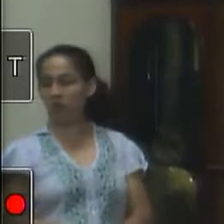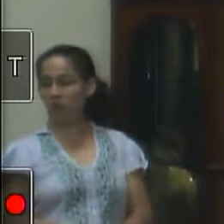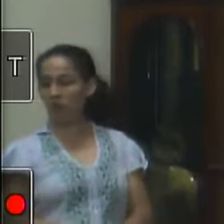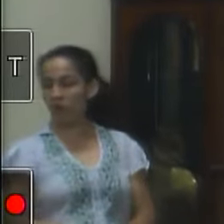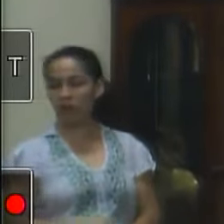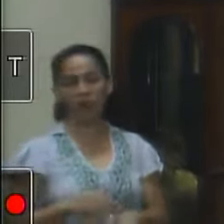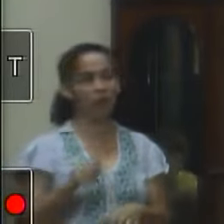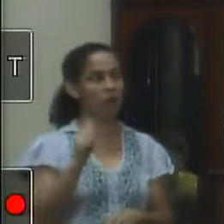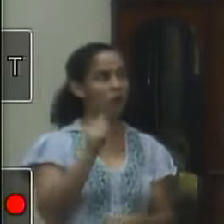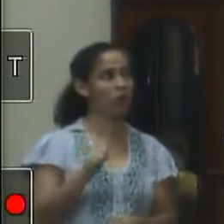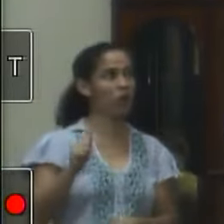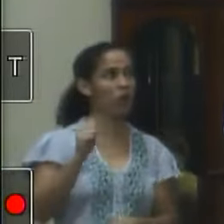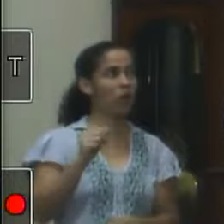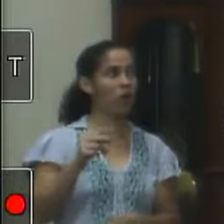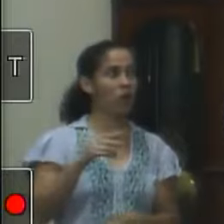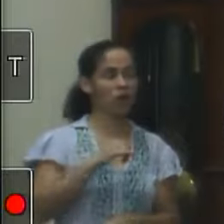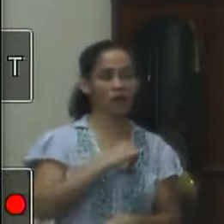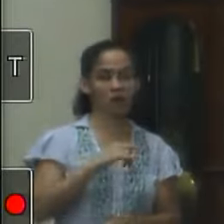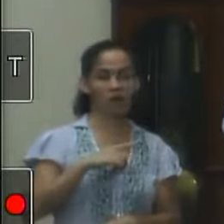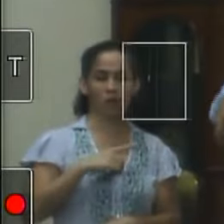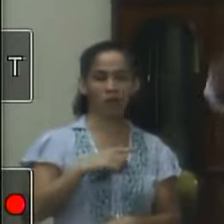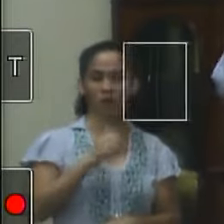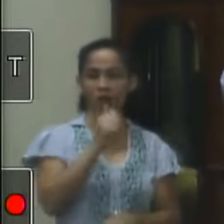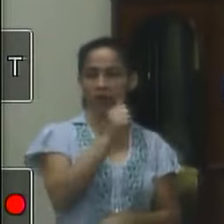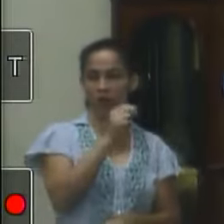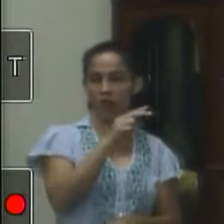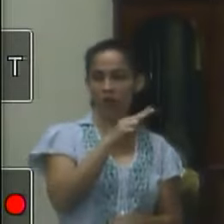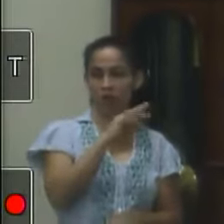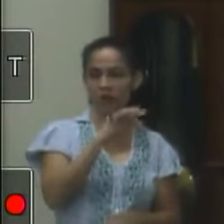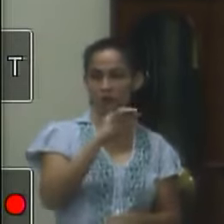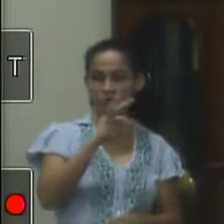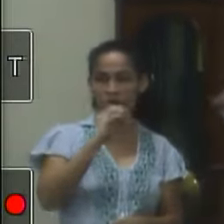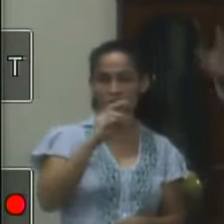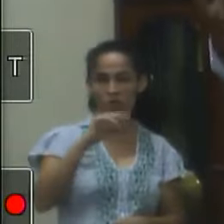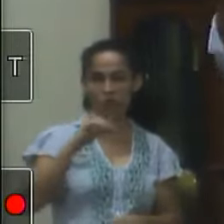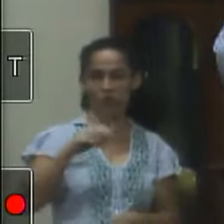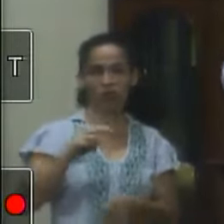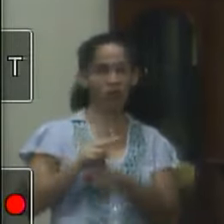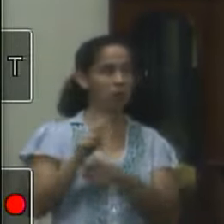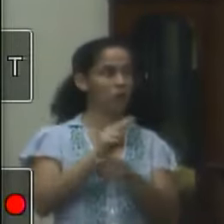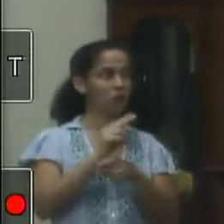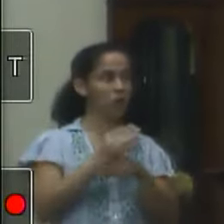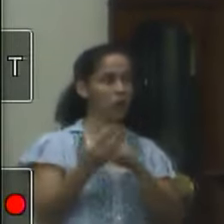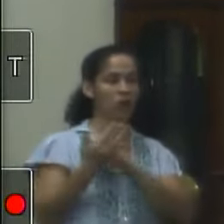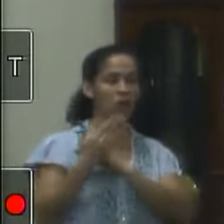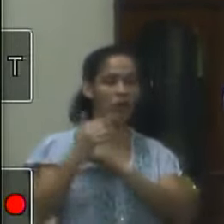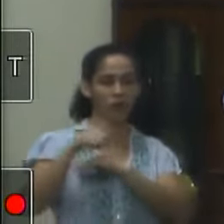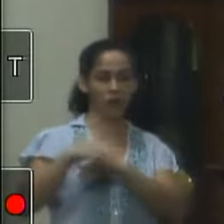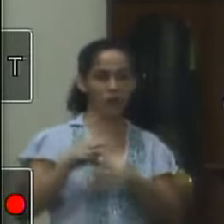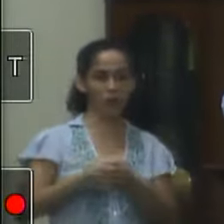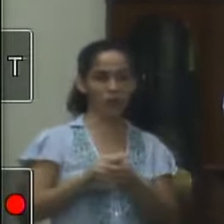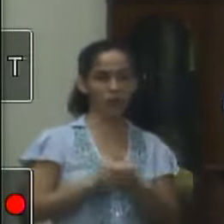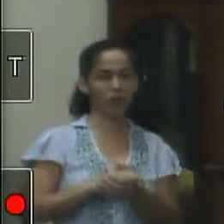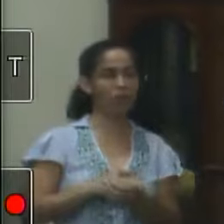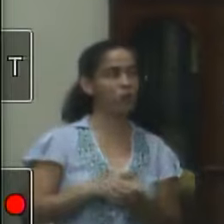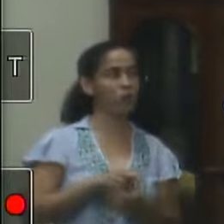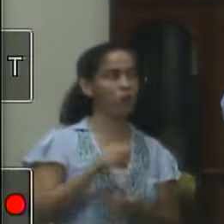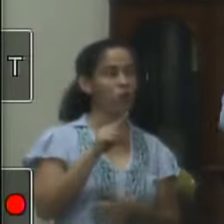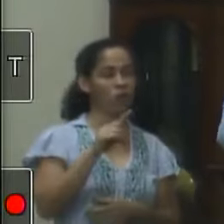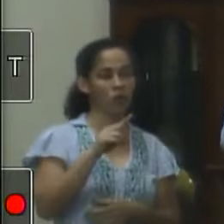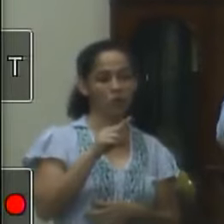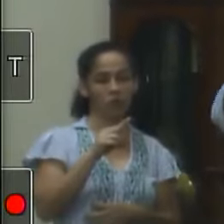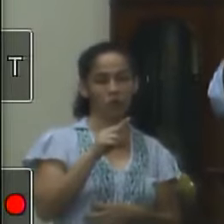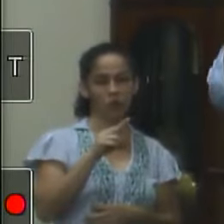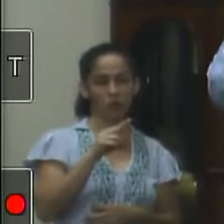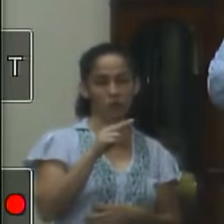associação dos auditores fiscais da Receita Federal também se possível possa auxiliar o nosso município o IBPT ele dá